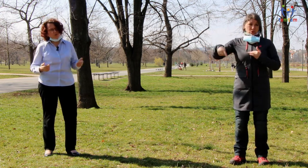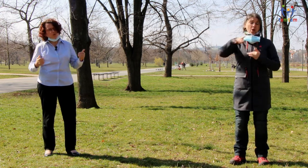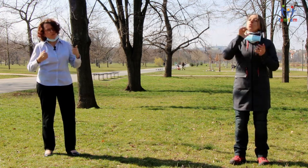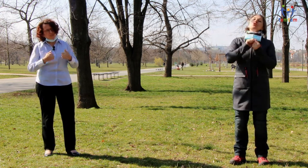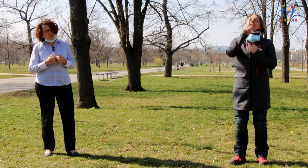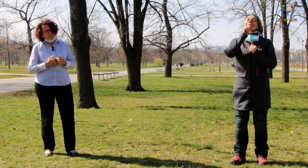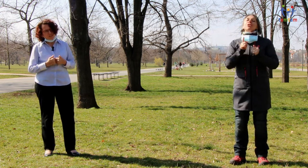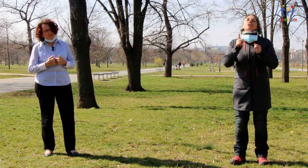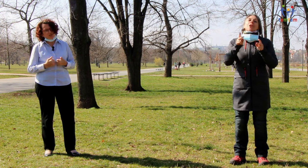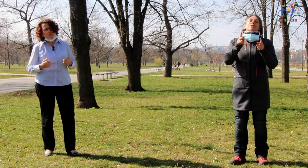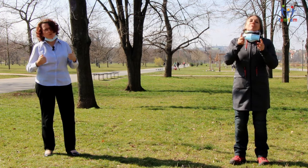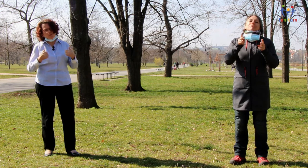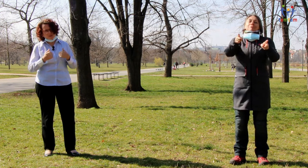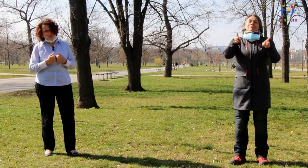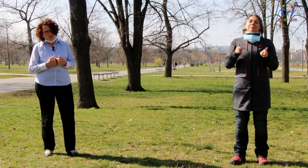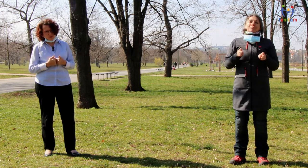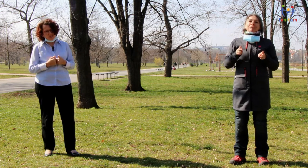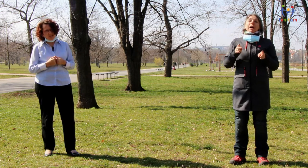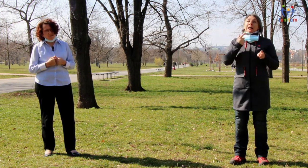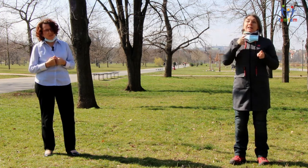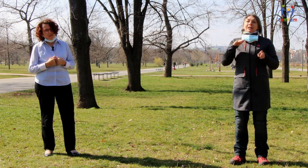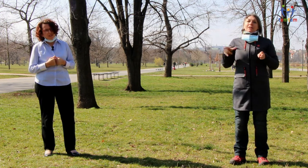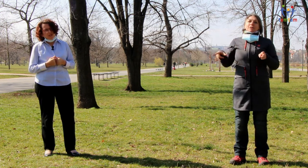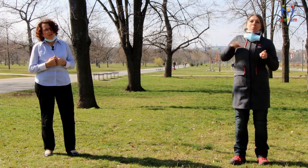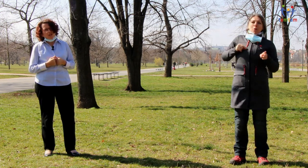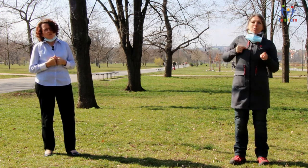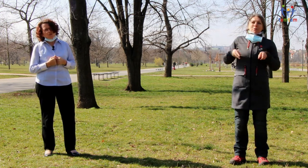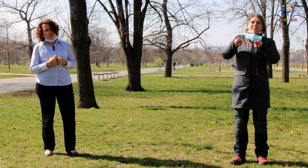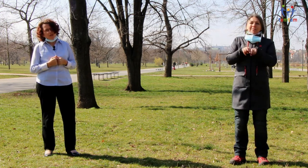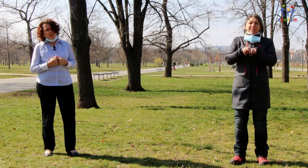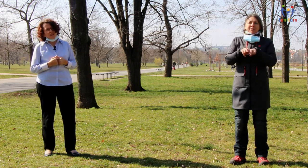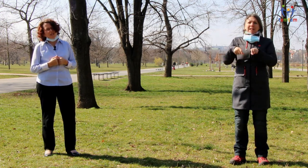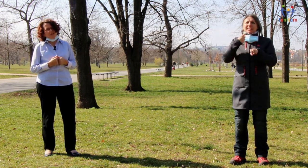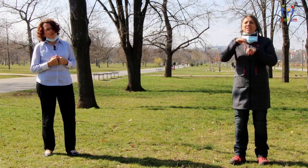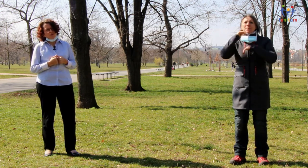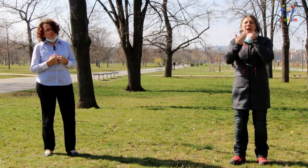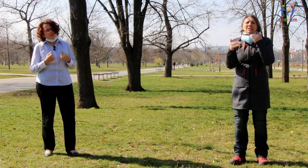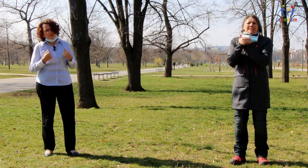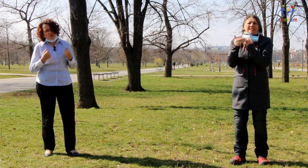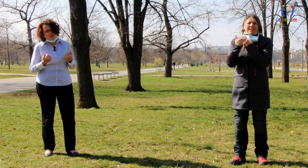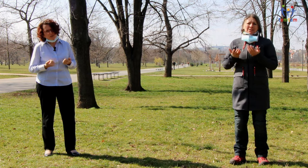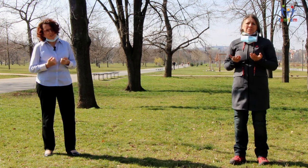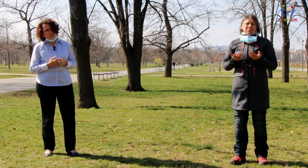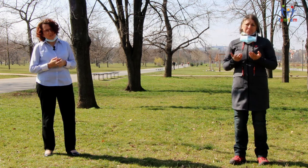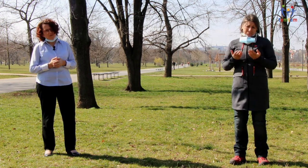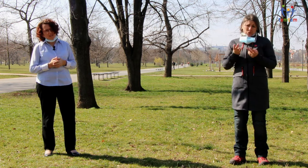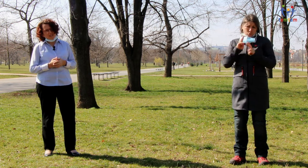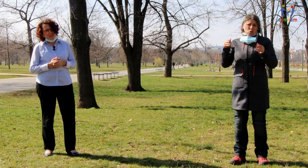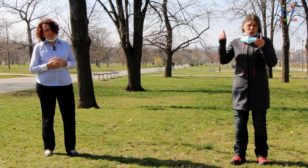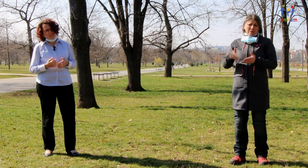budou chtít víc mazlit, že budou chtít být hodně s námi. Můžeme i dovolit dětem, které chtějí